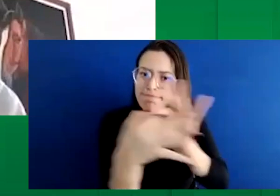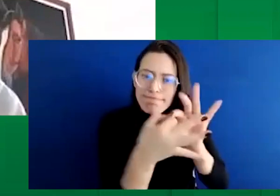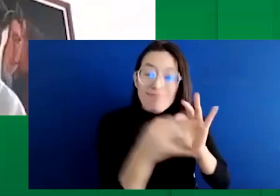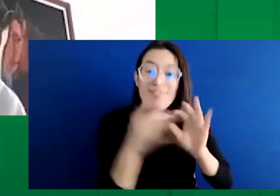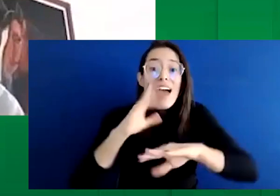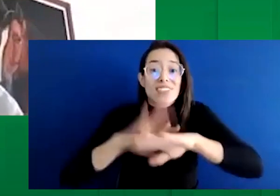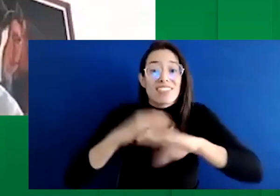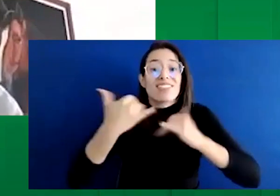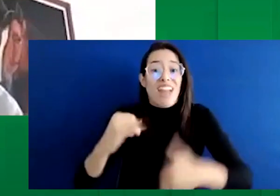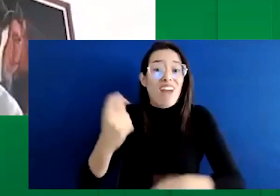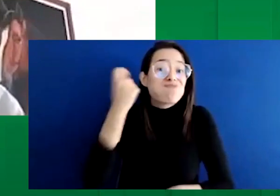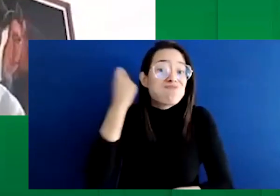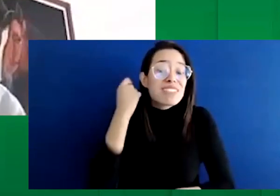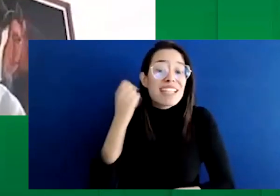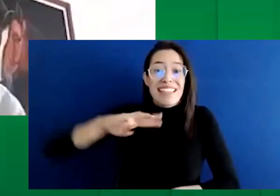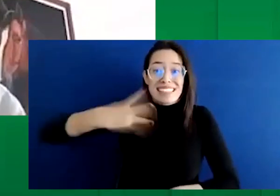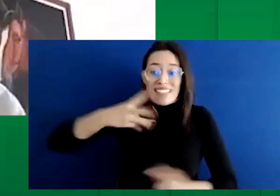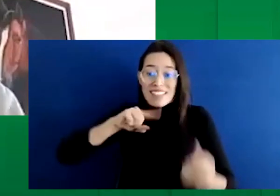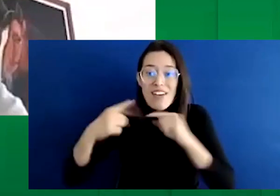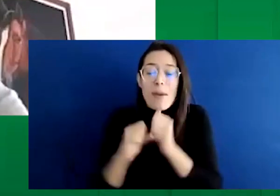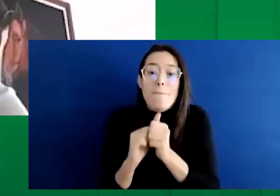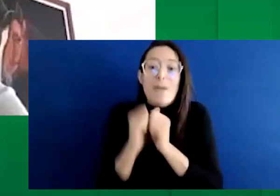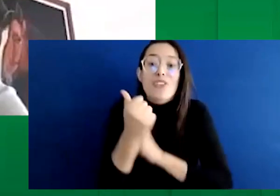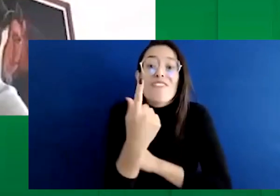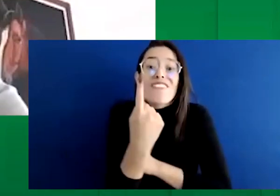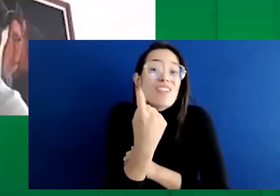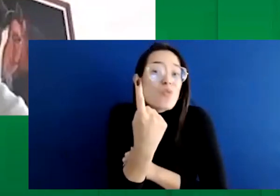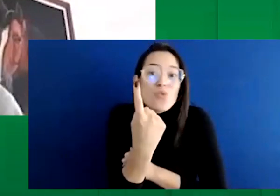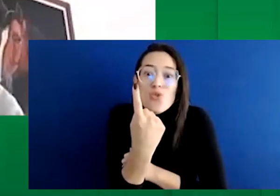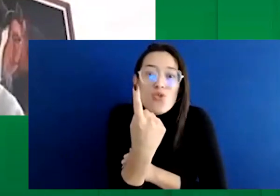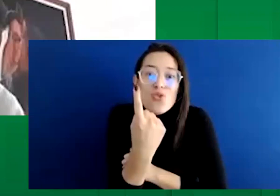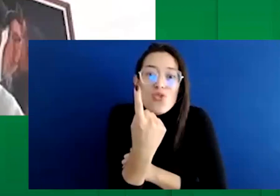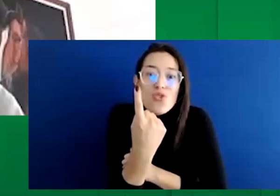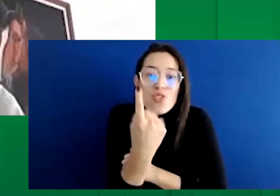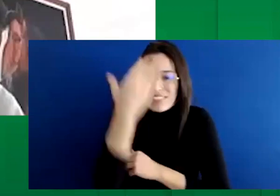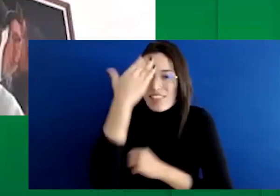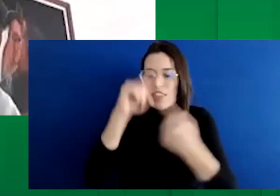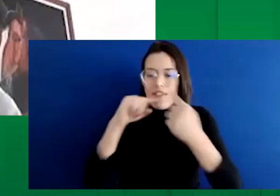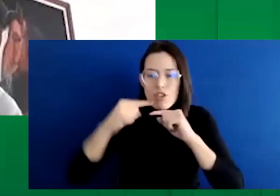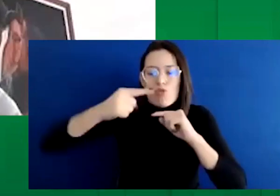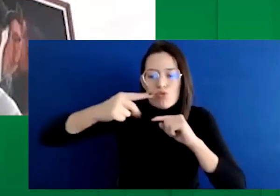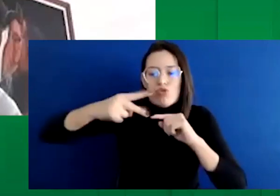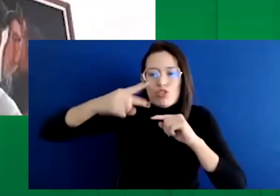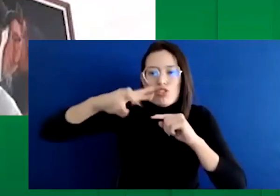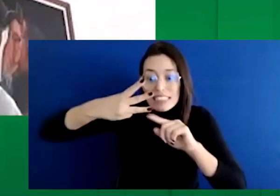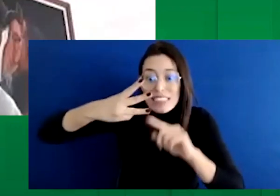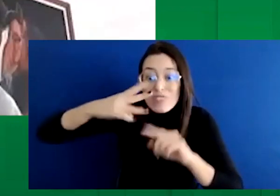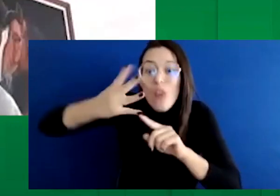o pasó al tercer debate y queda a uno solo en la plenaria del Senado para convertirse en ley de la República.